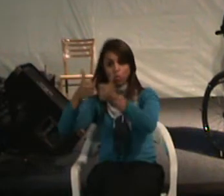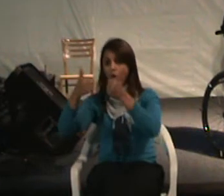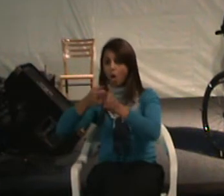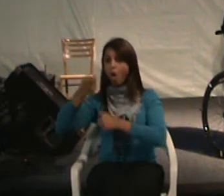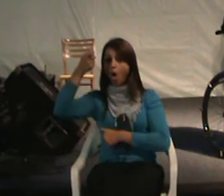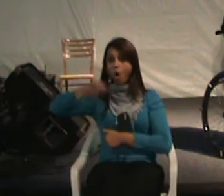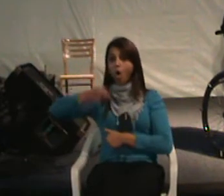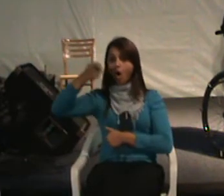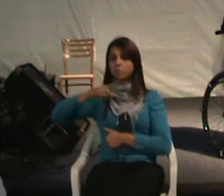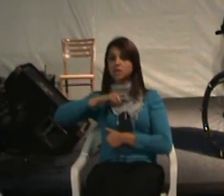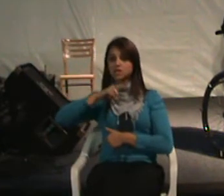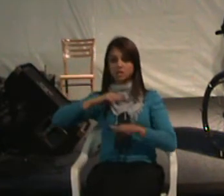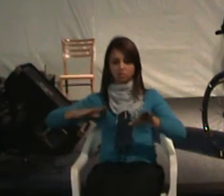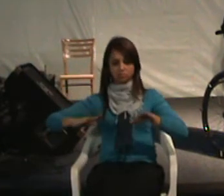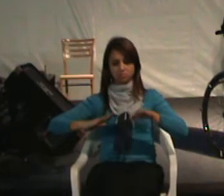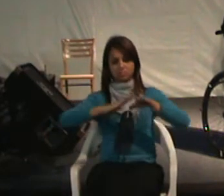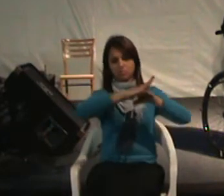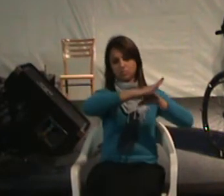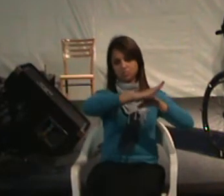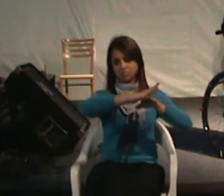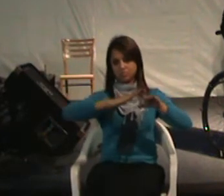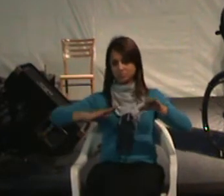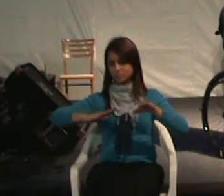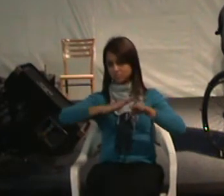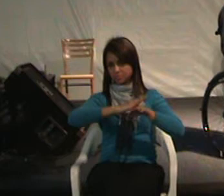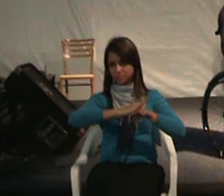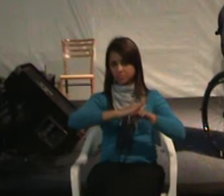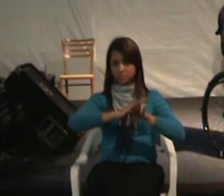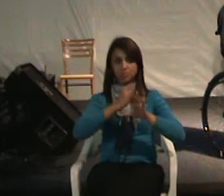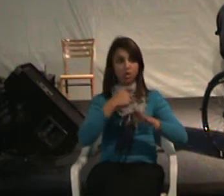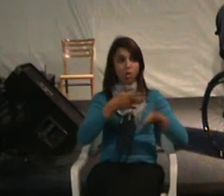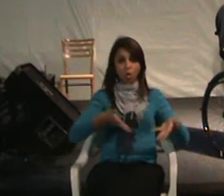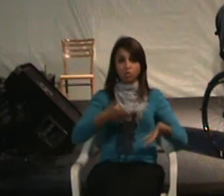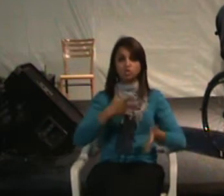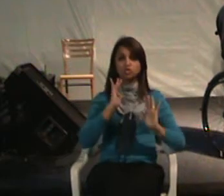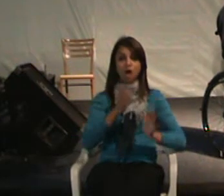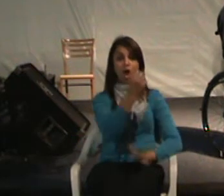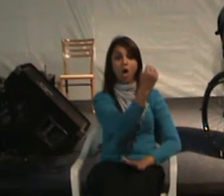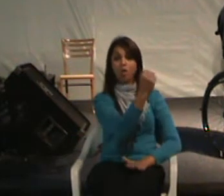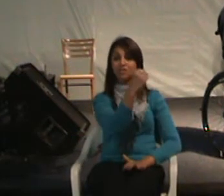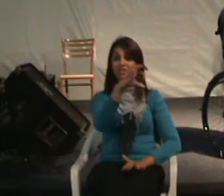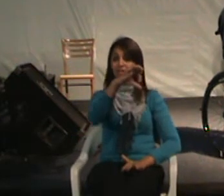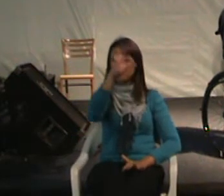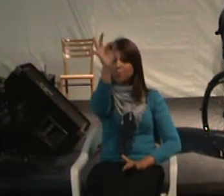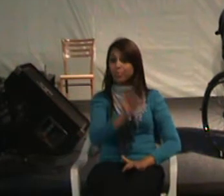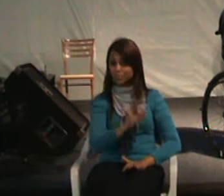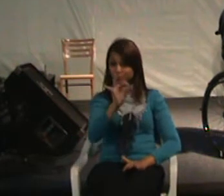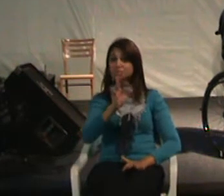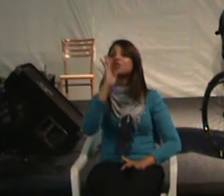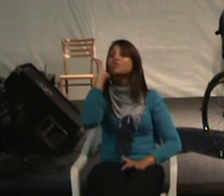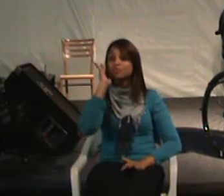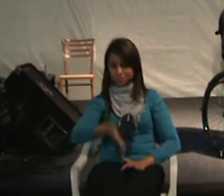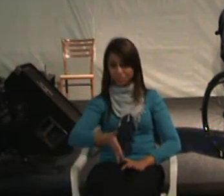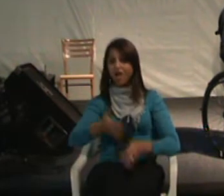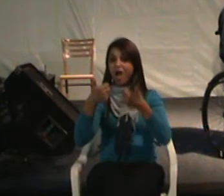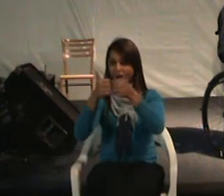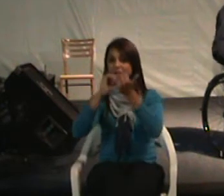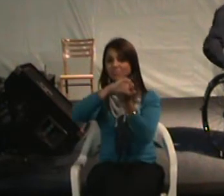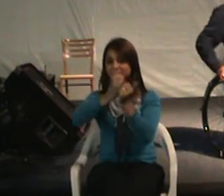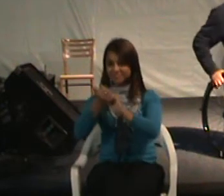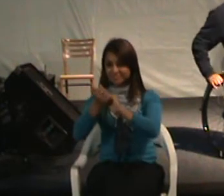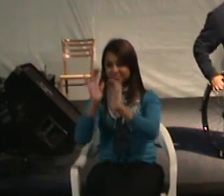deverão ter plataformas elevatórias. Nós estamos com 89% da frota de ônibus adaptada em Curitiba.